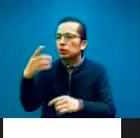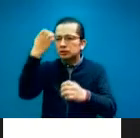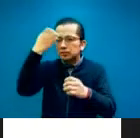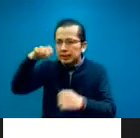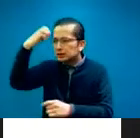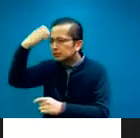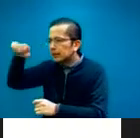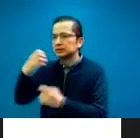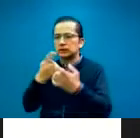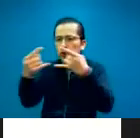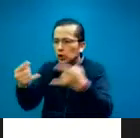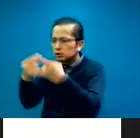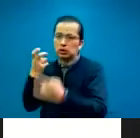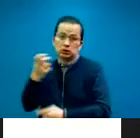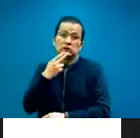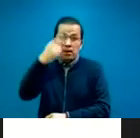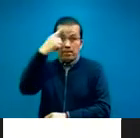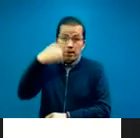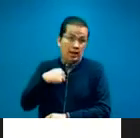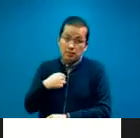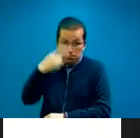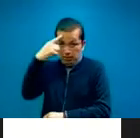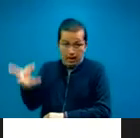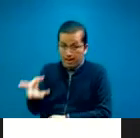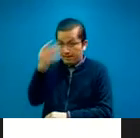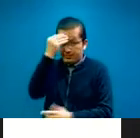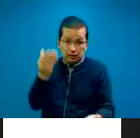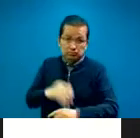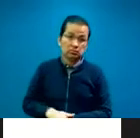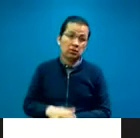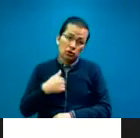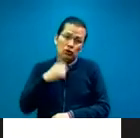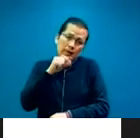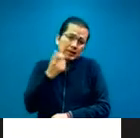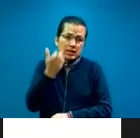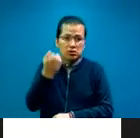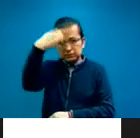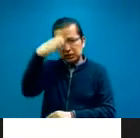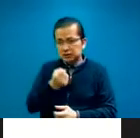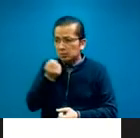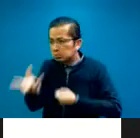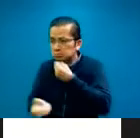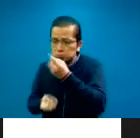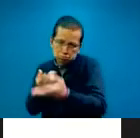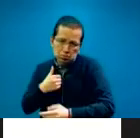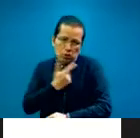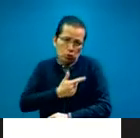también compartir mis experiencias. Así es de que he encantado de unirme cuando pueda. Ahora,